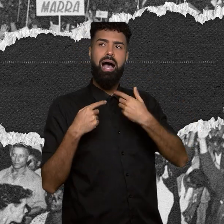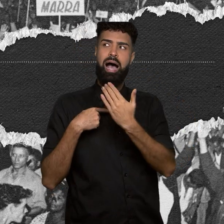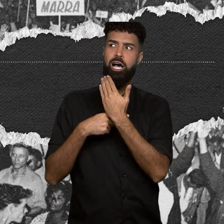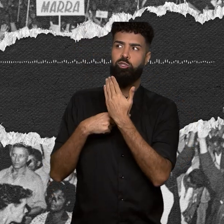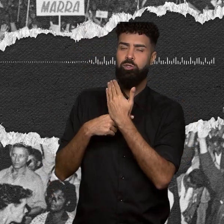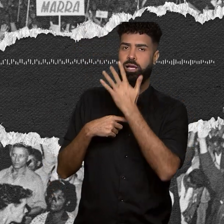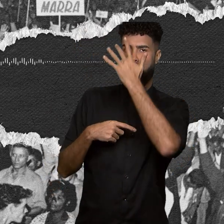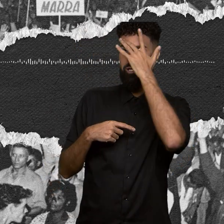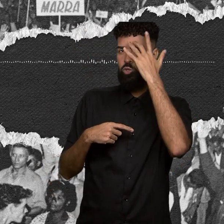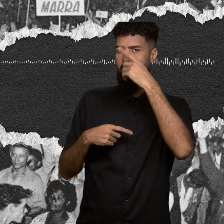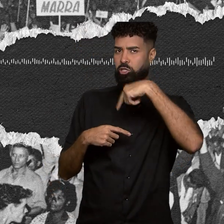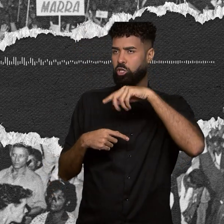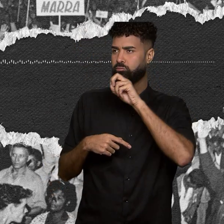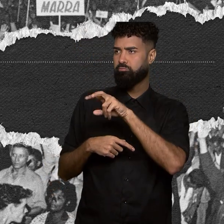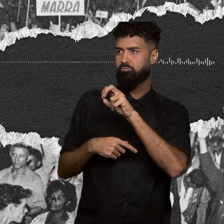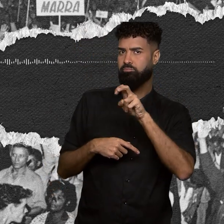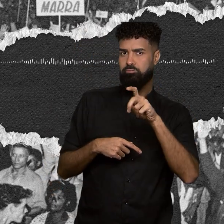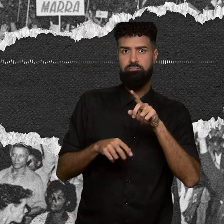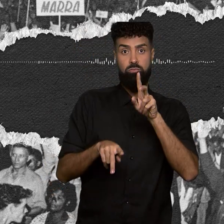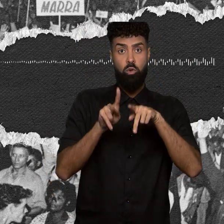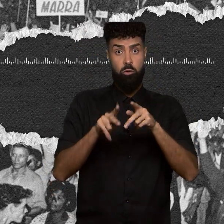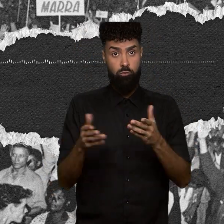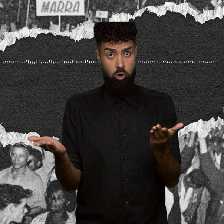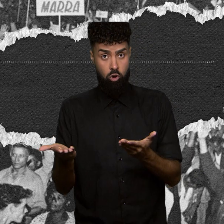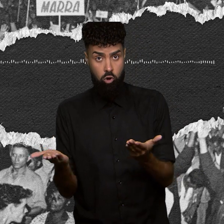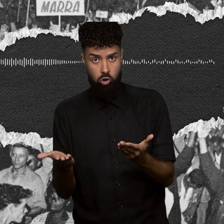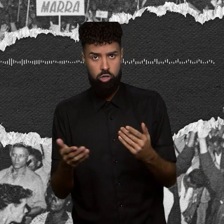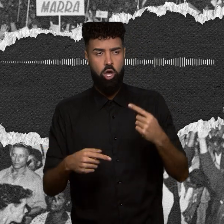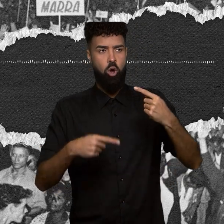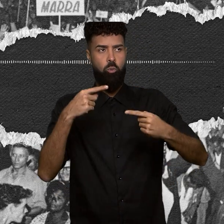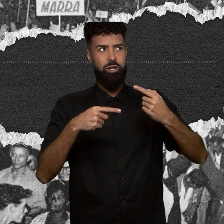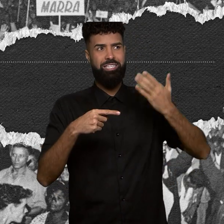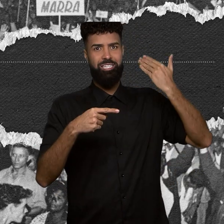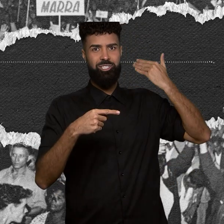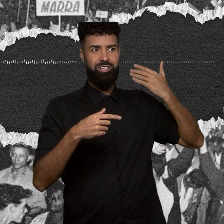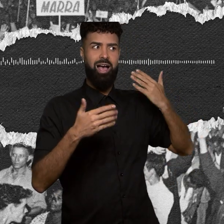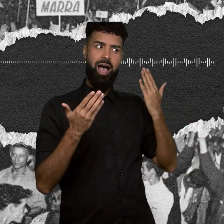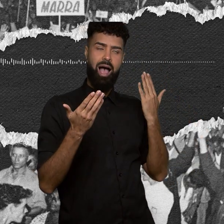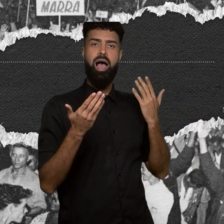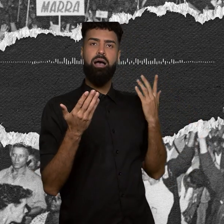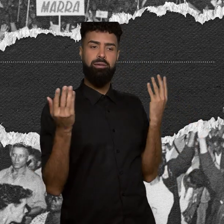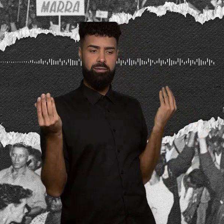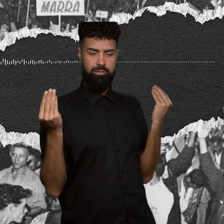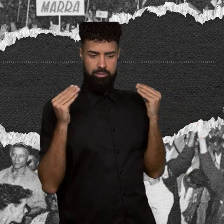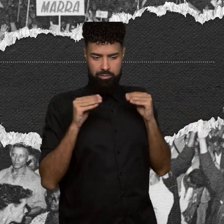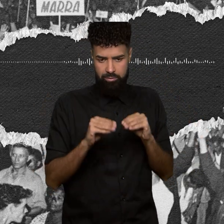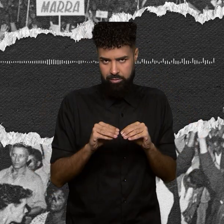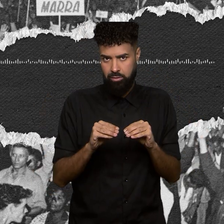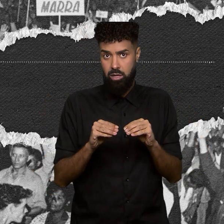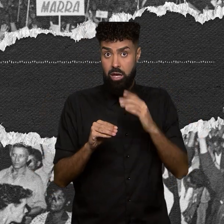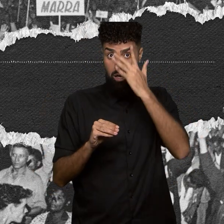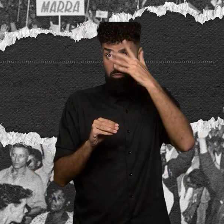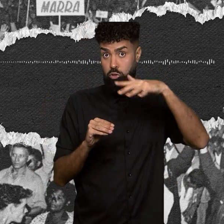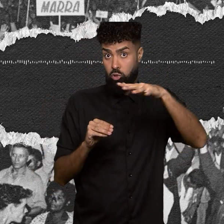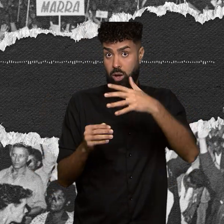cotidiano. Juntamos o povo de hoje com a política de ontem nesse exercício. E o pessoal topou fazer a leitura.